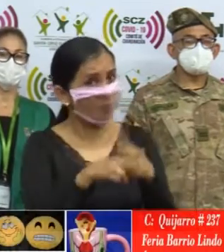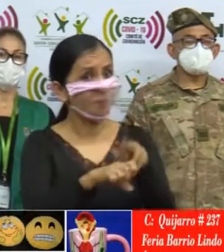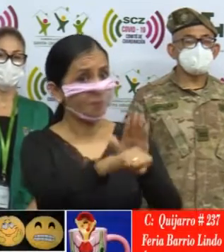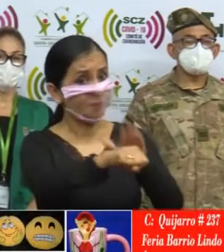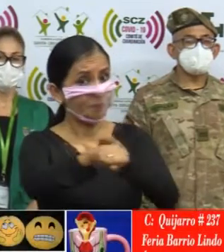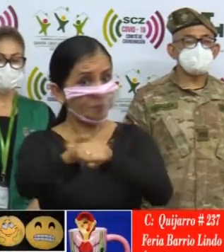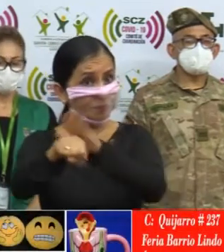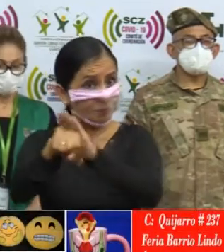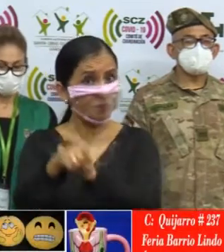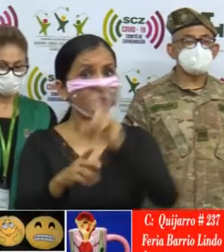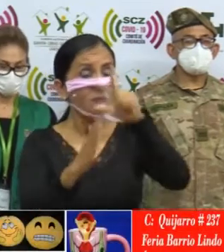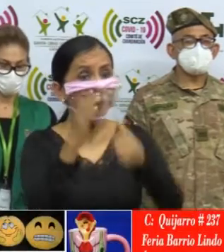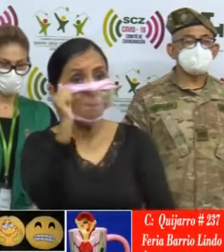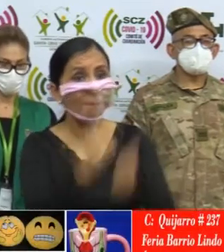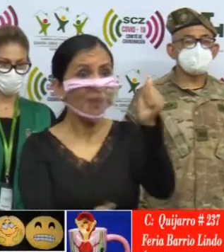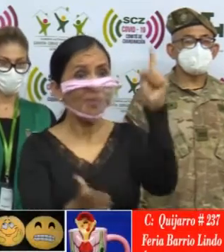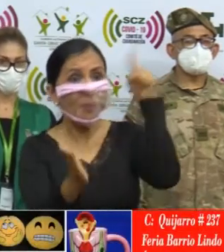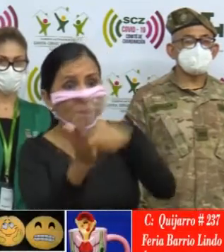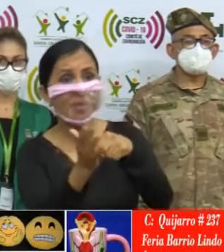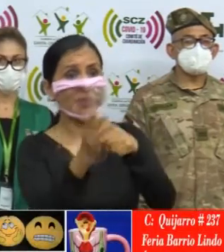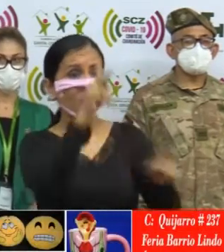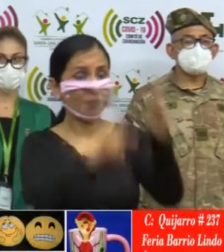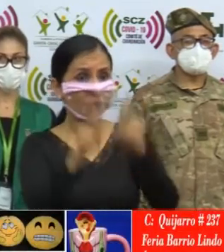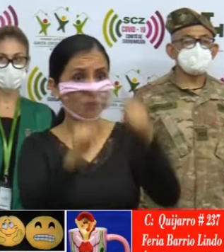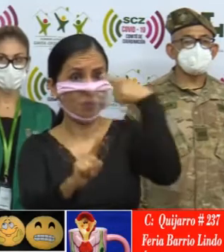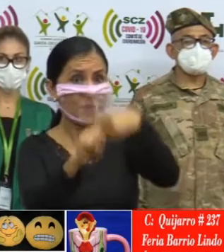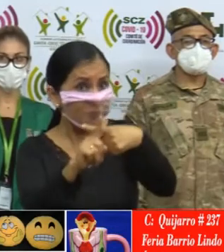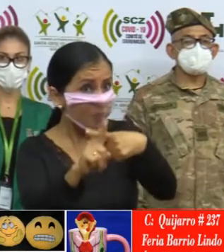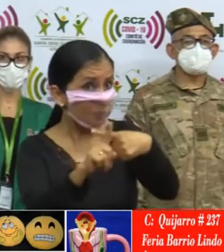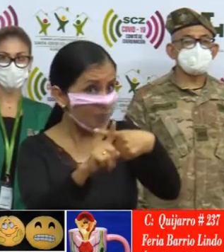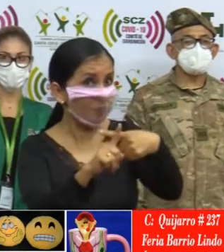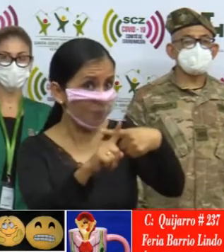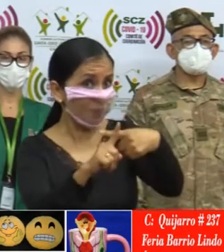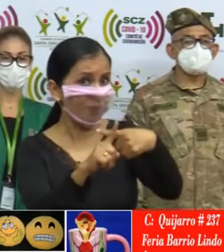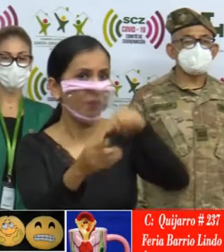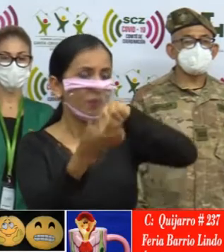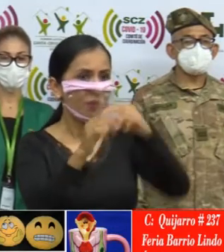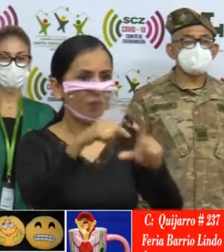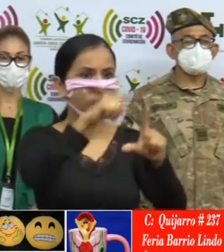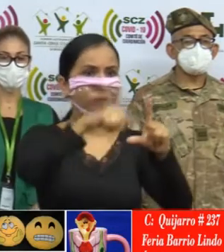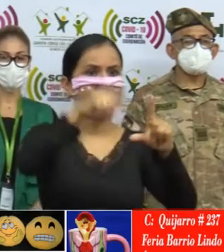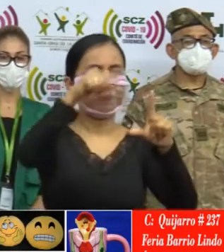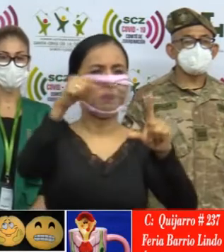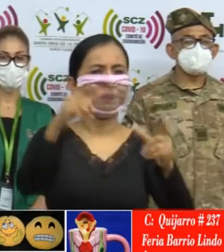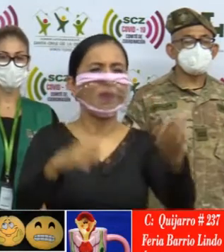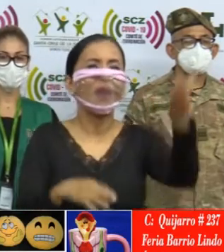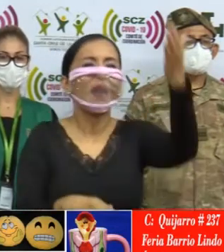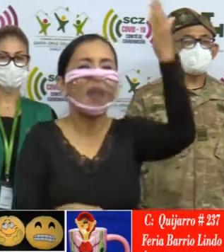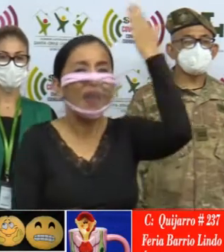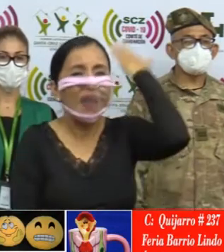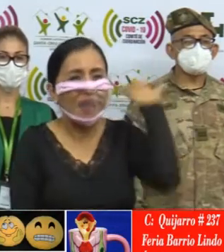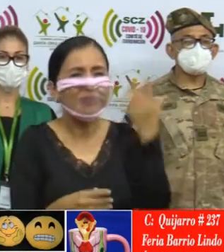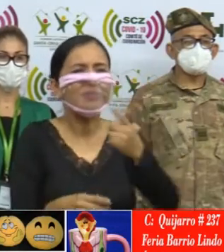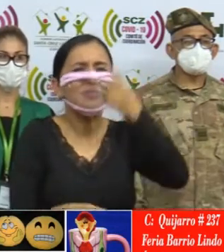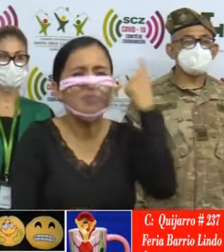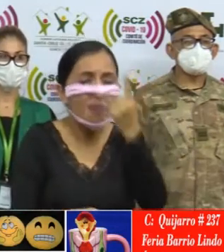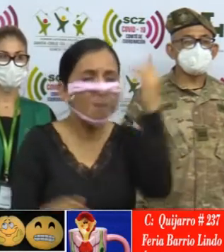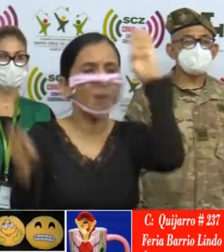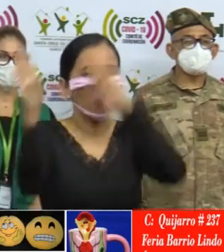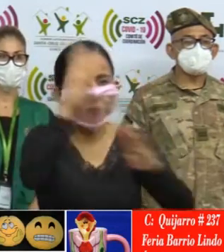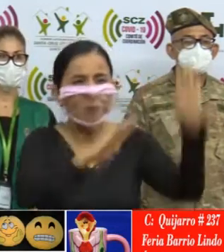que estos más de 1.000 casos sean esa ola del turbión que nos sellaba con tanta